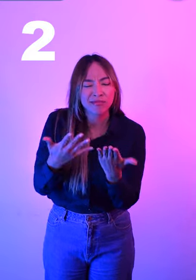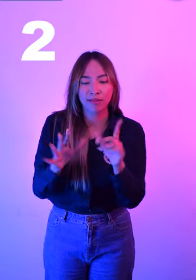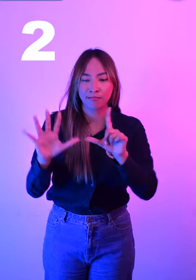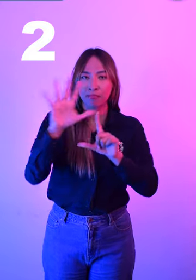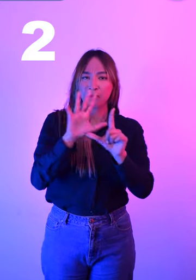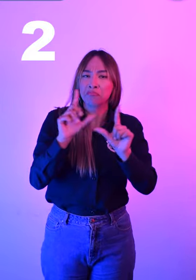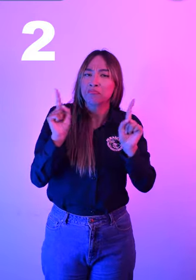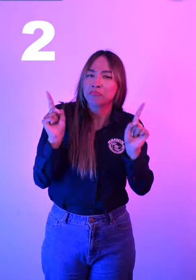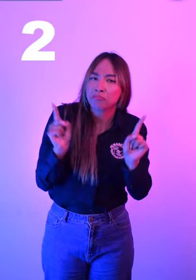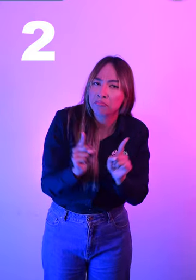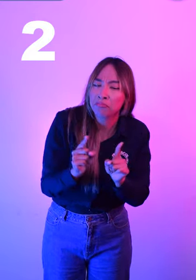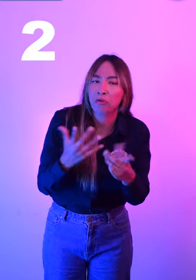3.